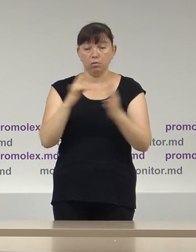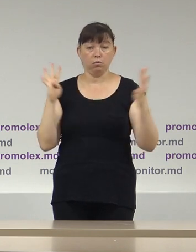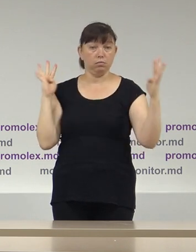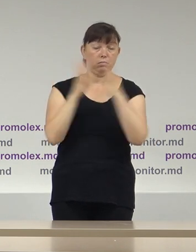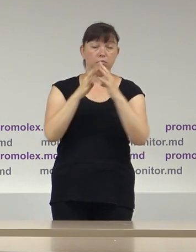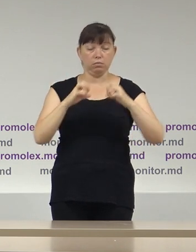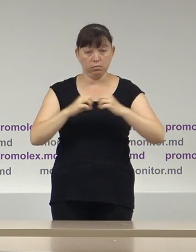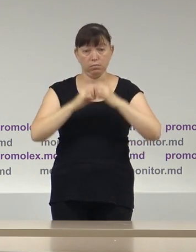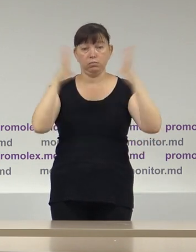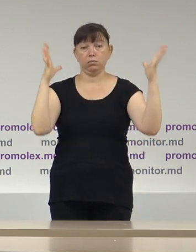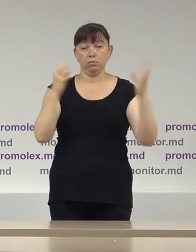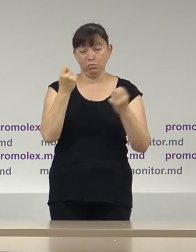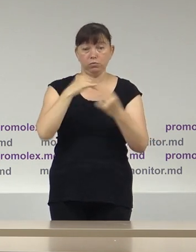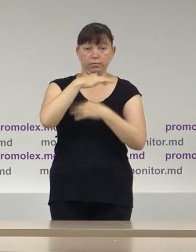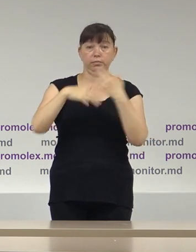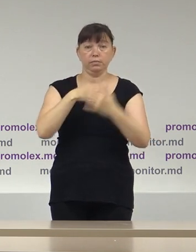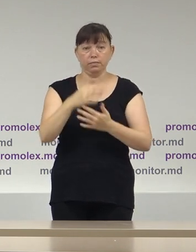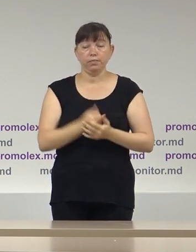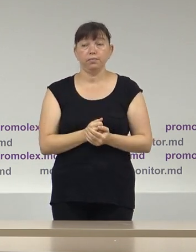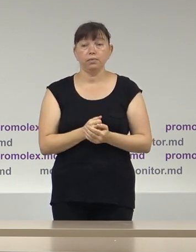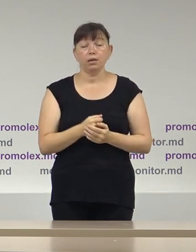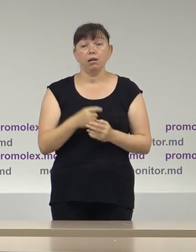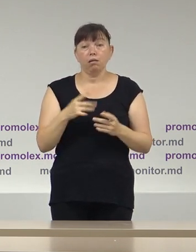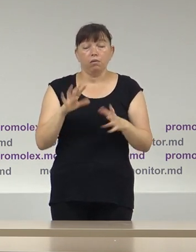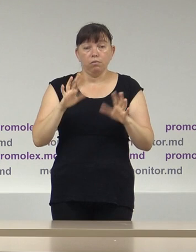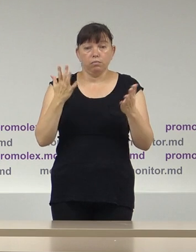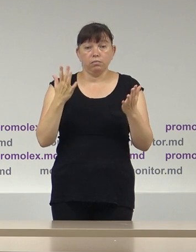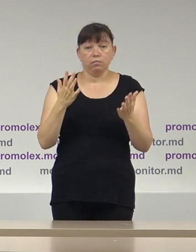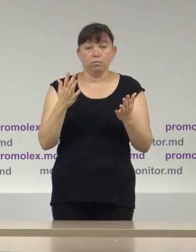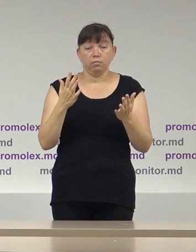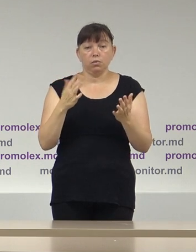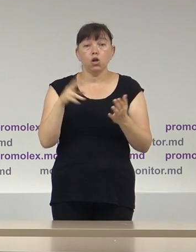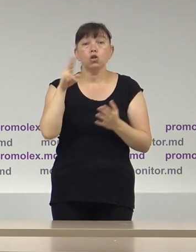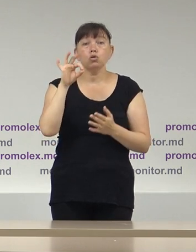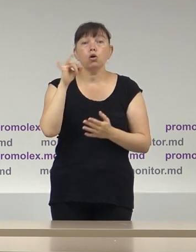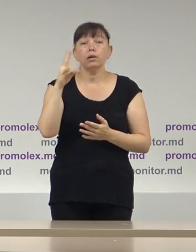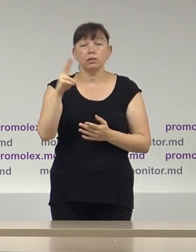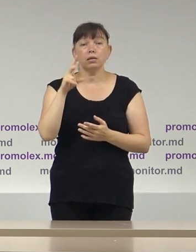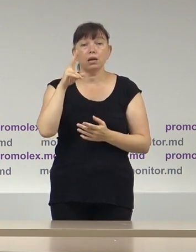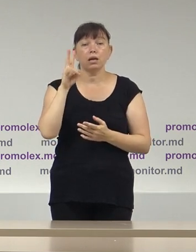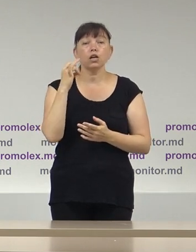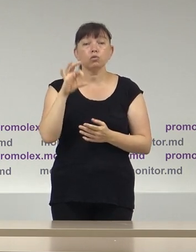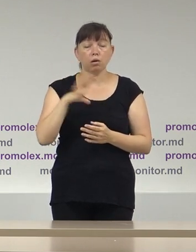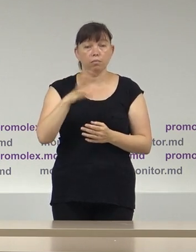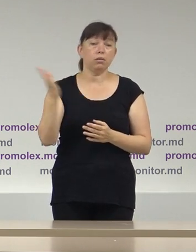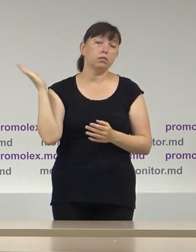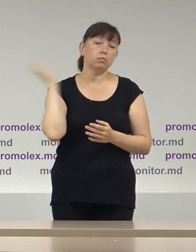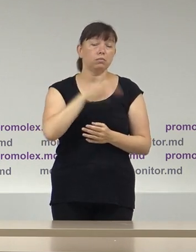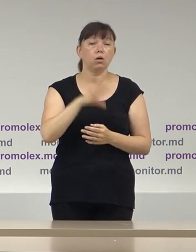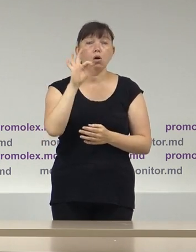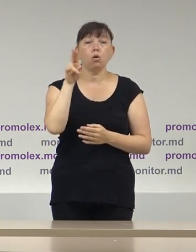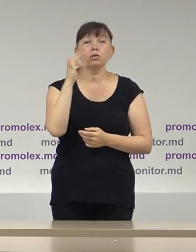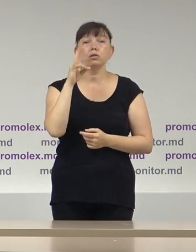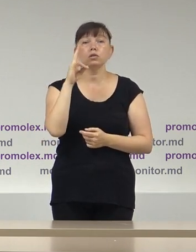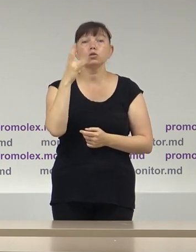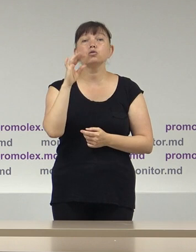iarăși altercații. La un moment dat dorind chertoa că candidatul AUR a fost lovidi către Alexandru Odinsov,